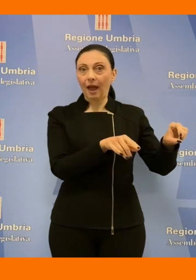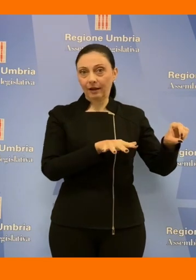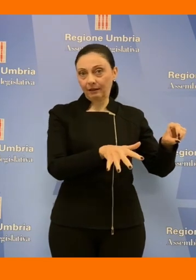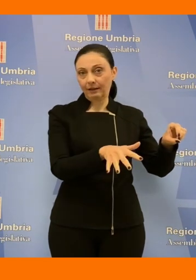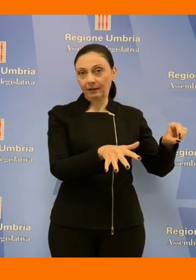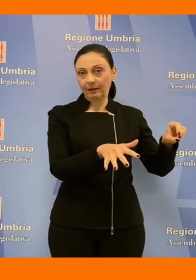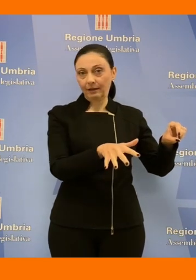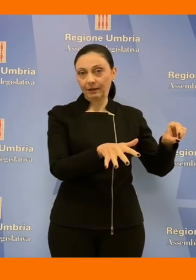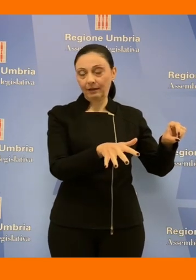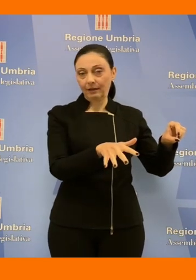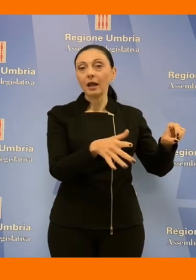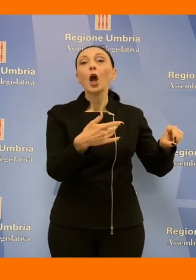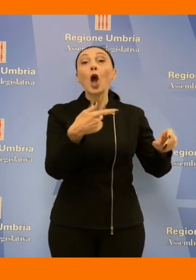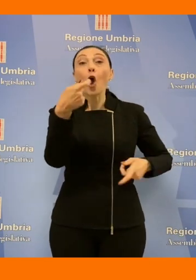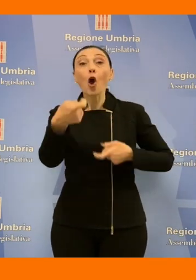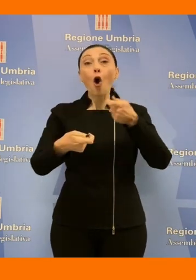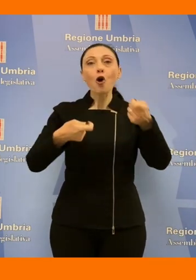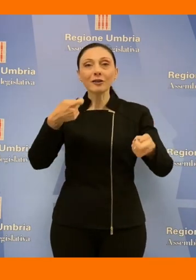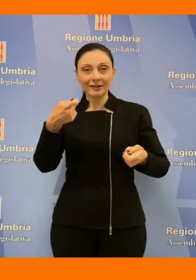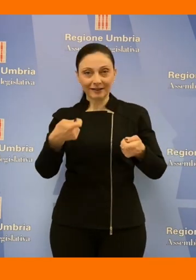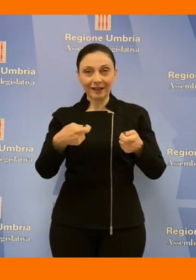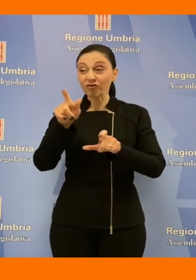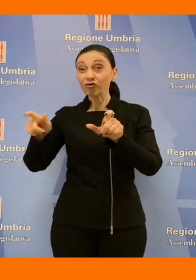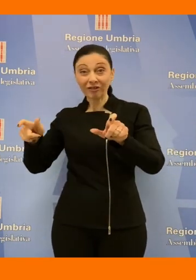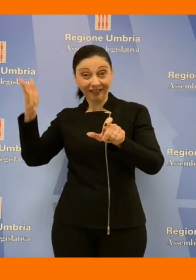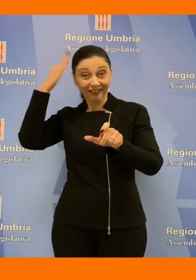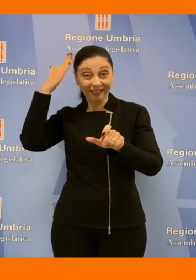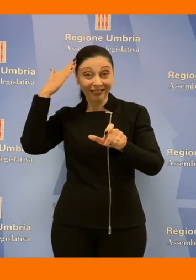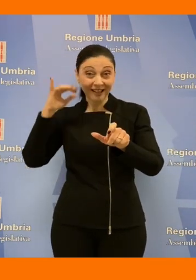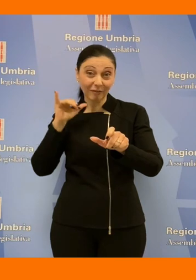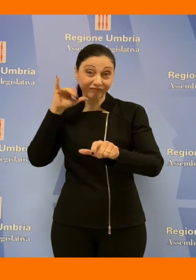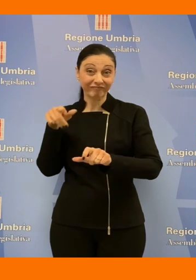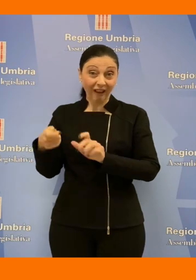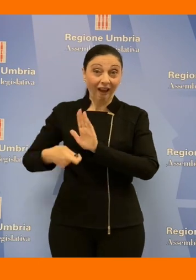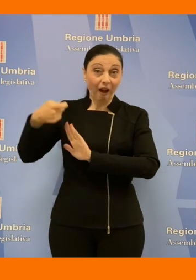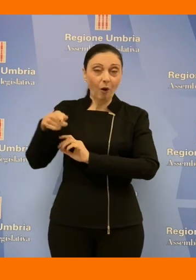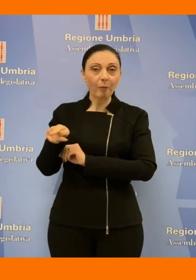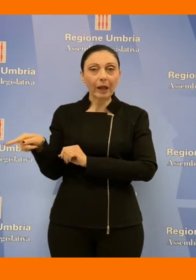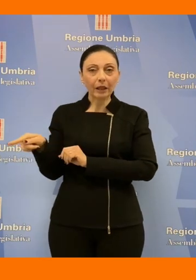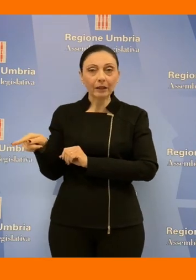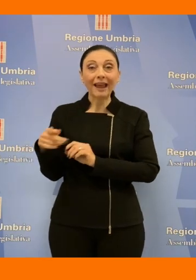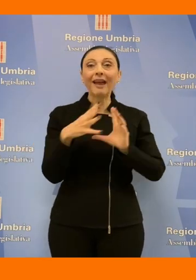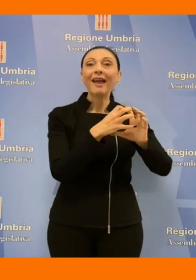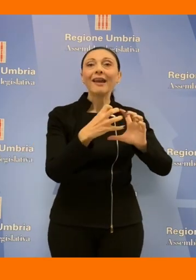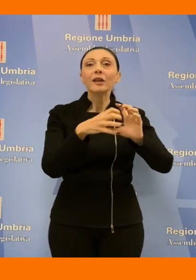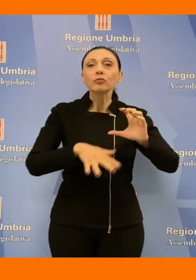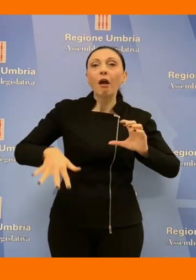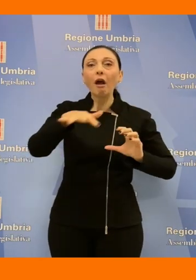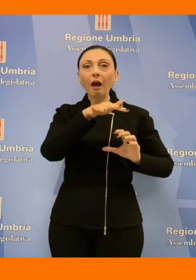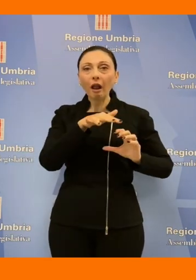aumenteranno i costi sulle spalle dei cittadini verrà desertificato il tessuto industriale della nostra regione che vive